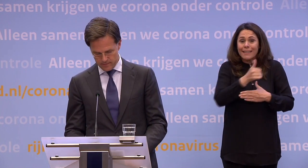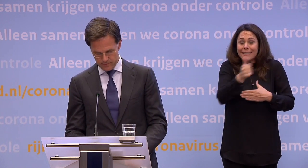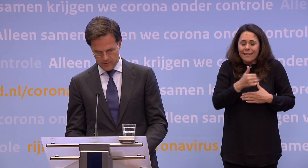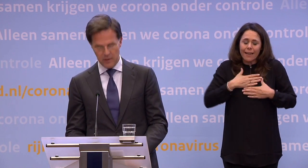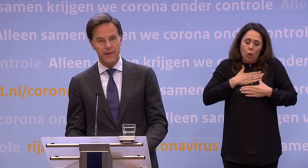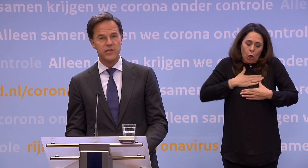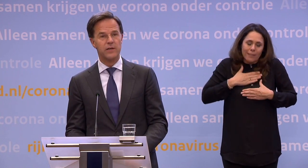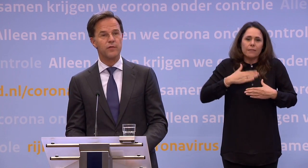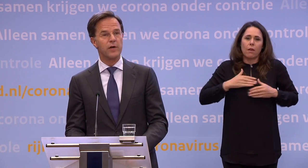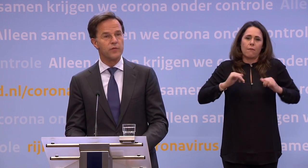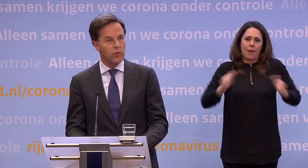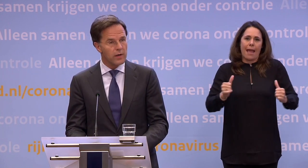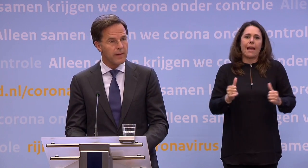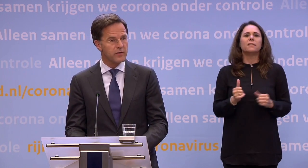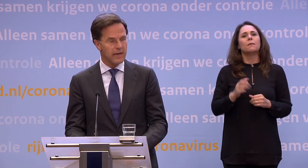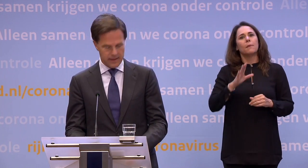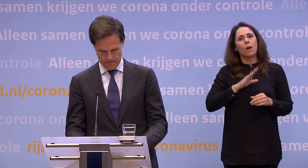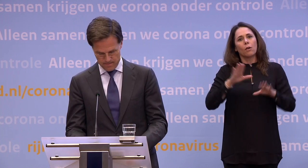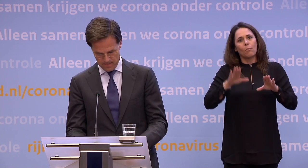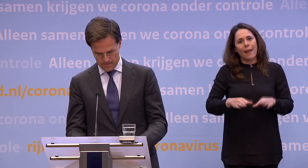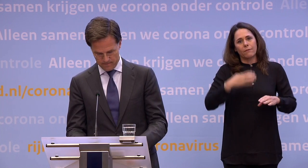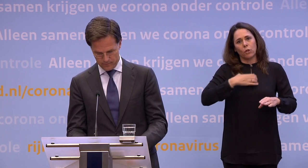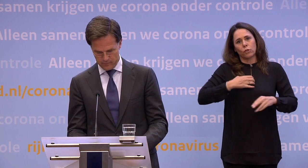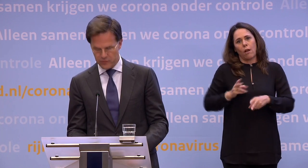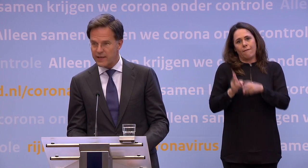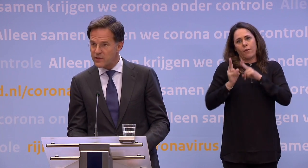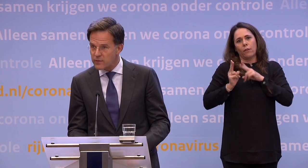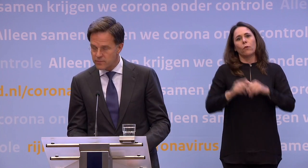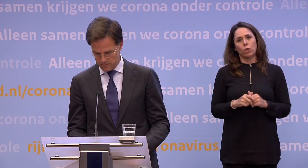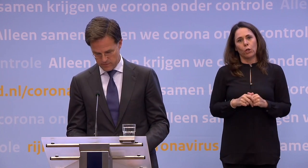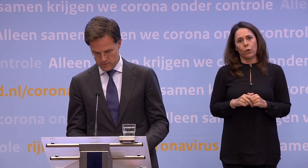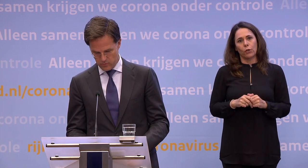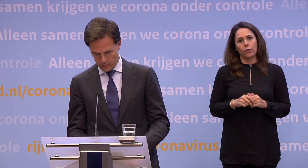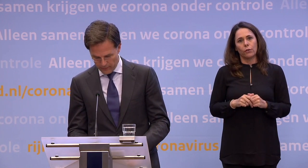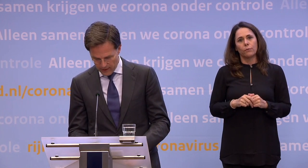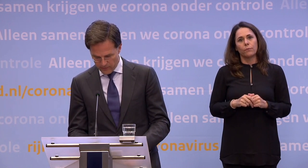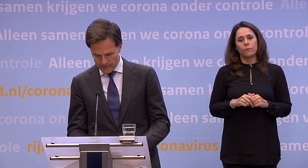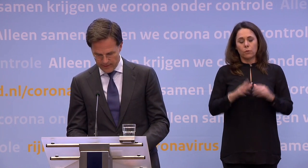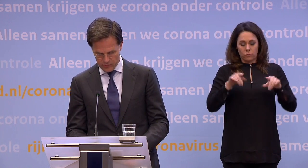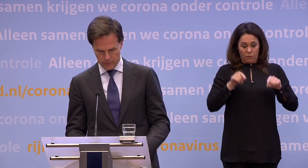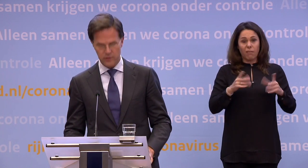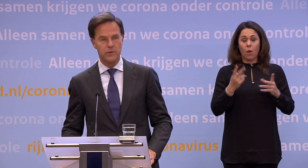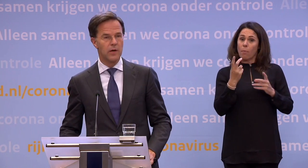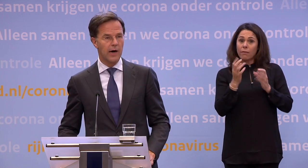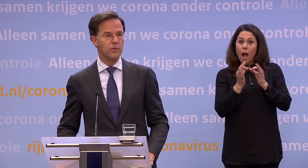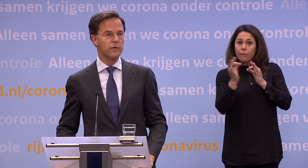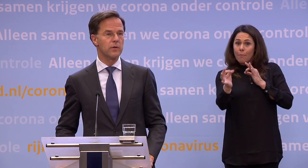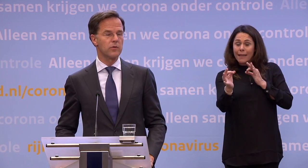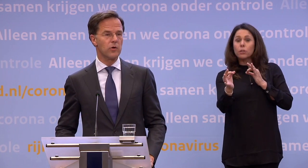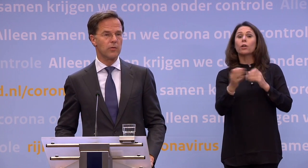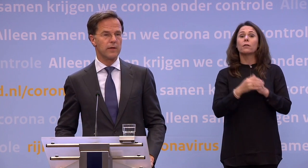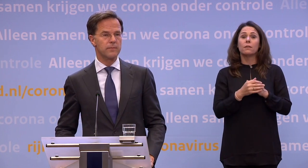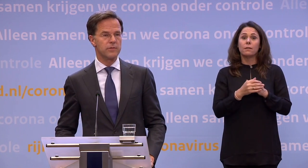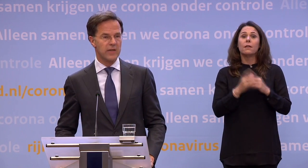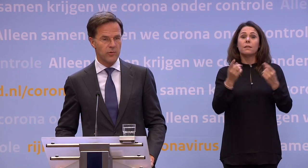genieten... ...maar zich verantwoordelijk blijft gedragen. Want alleen dan, op anderhalve meter afstand... ...houden we